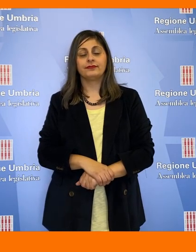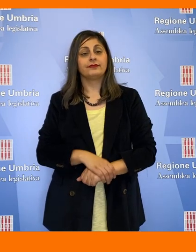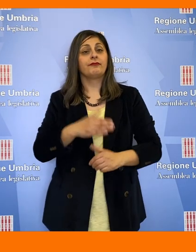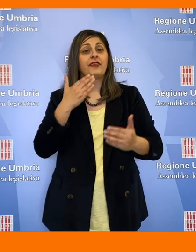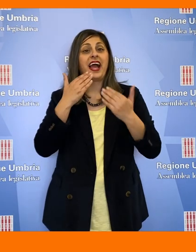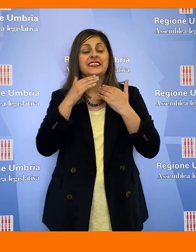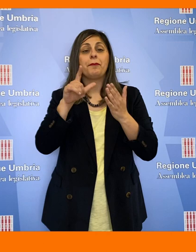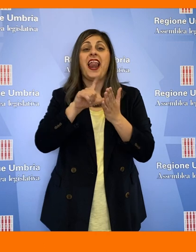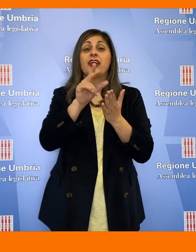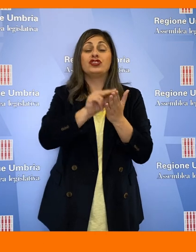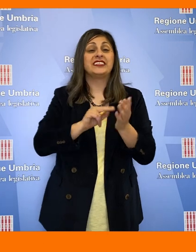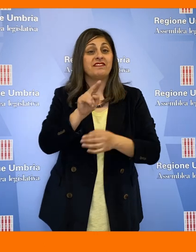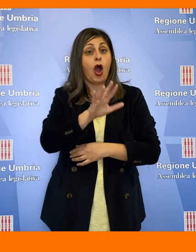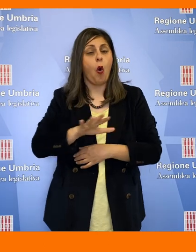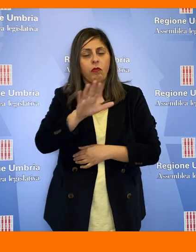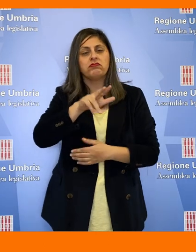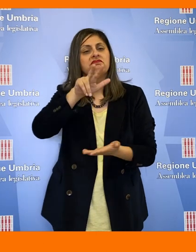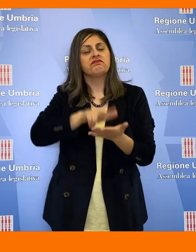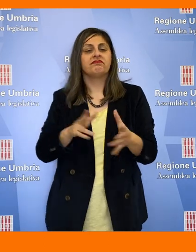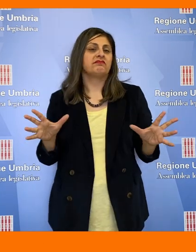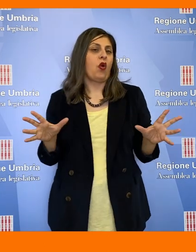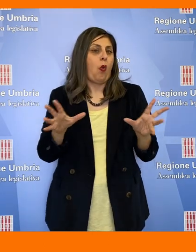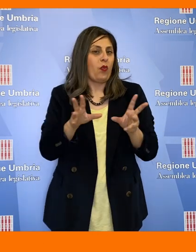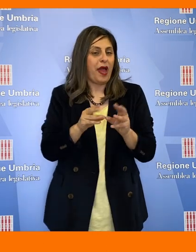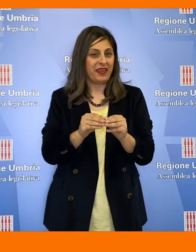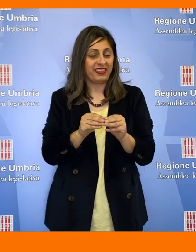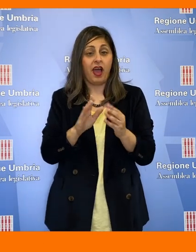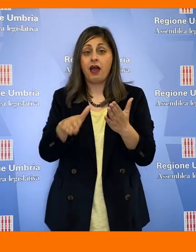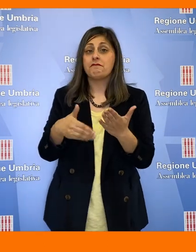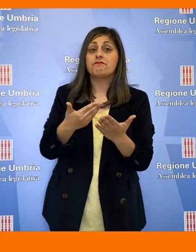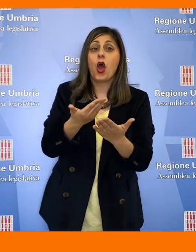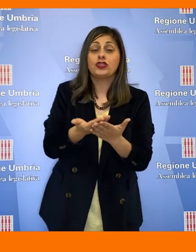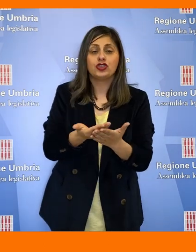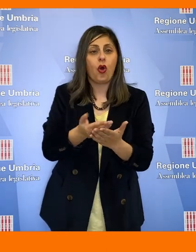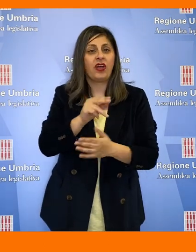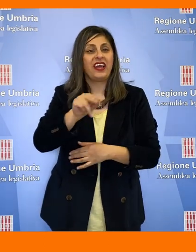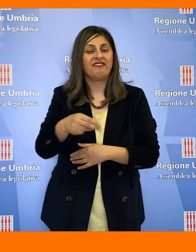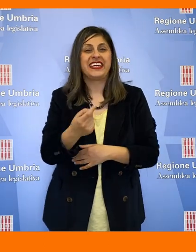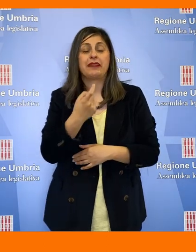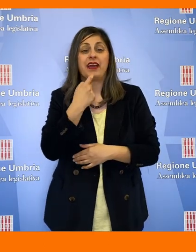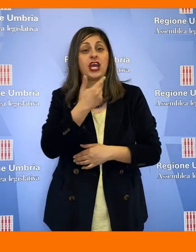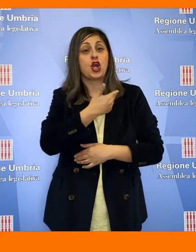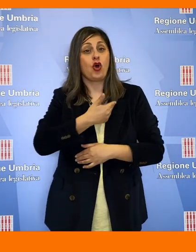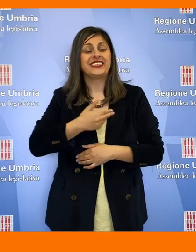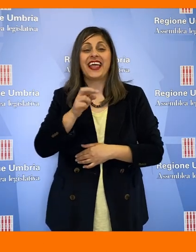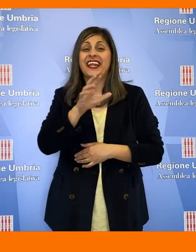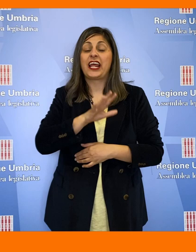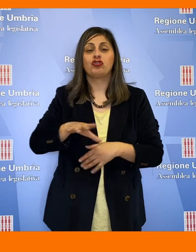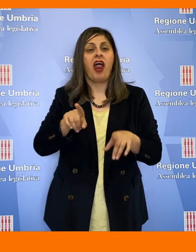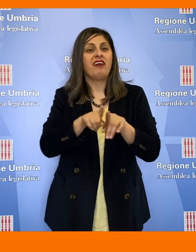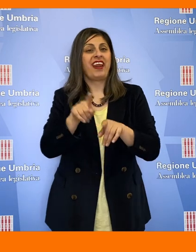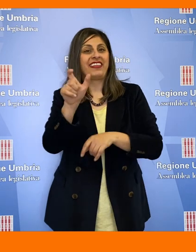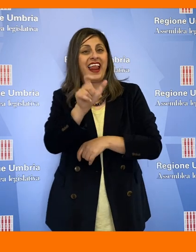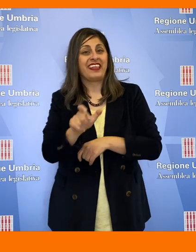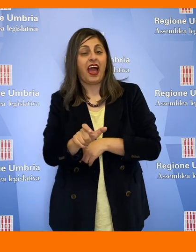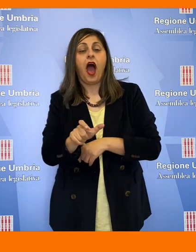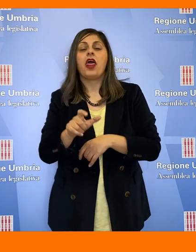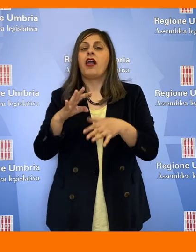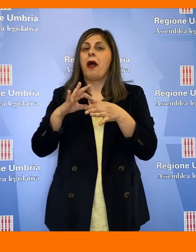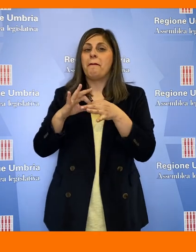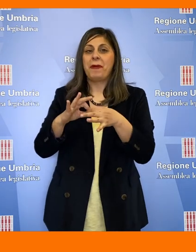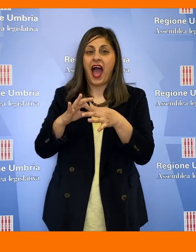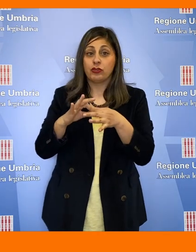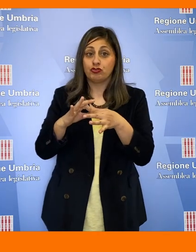L'Assemblea Legislativa dell'Umbria ha approvato all'unanimità la mozione firmata dai consiglieri regionali di Fratelli d